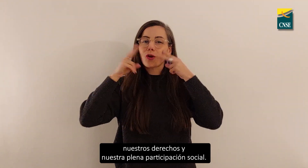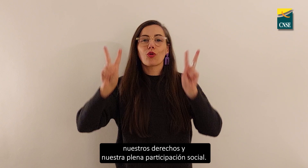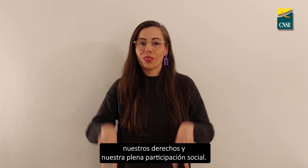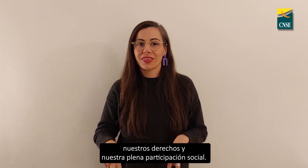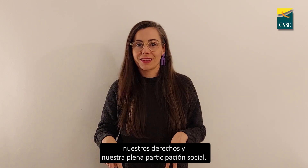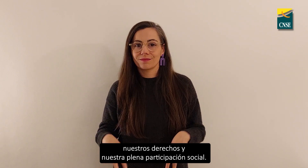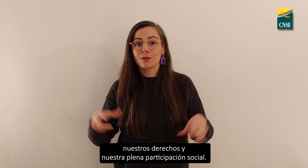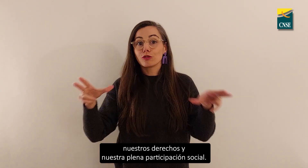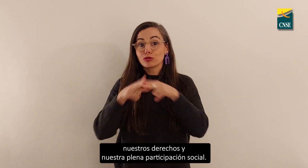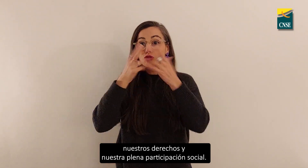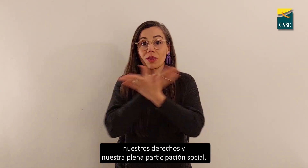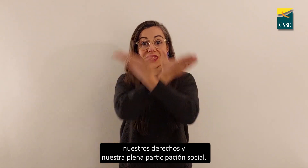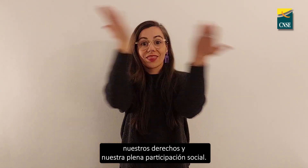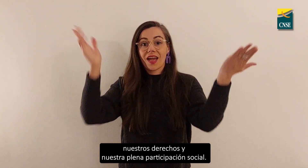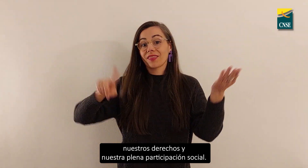nuestra plena participación social.